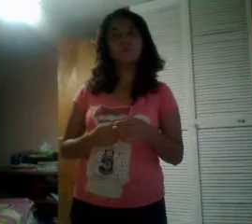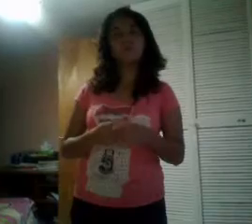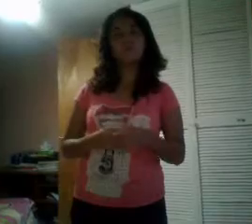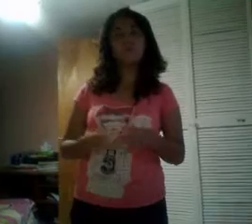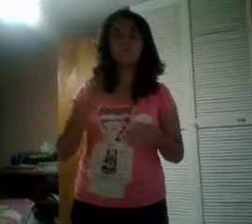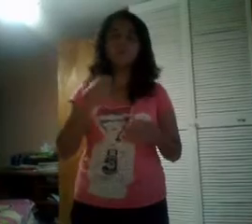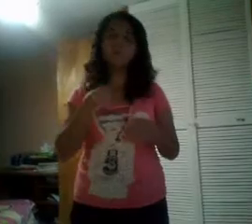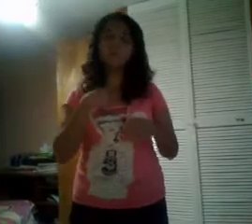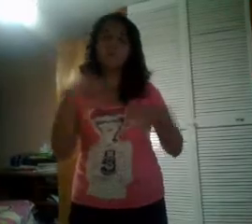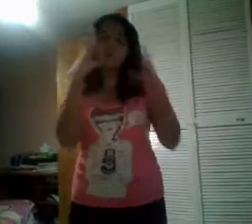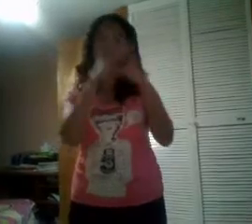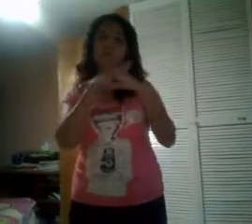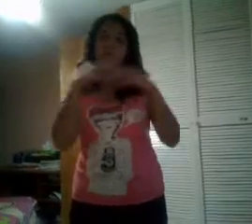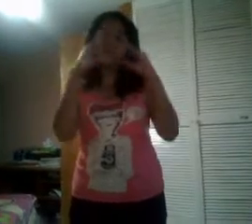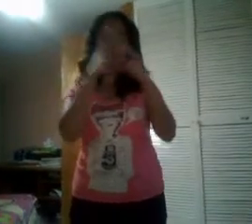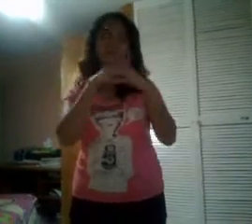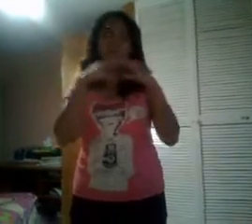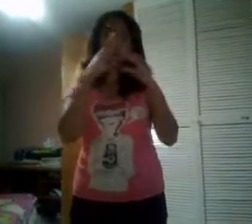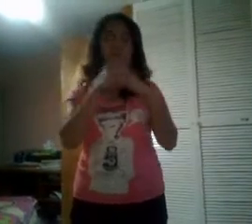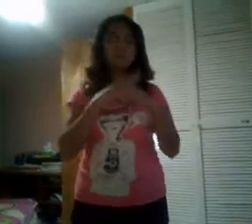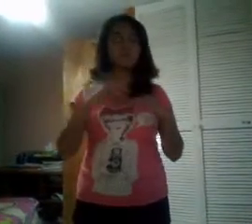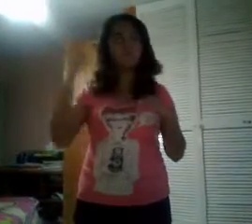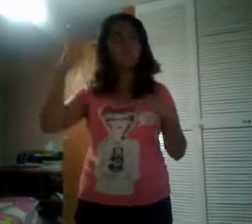Y canto para que no me en el sol,